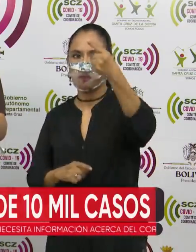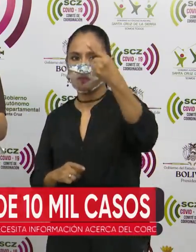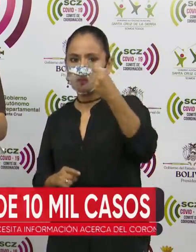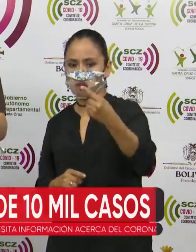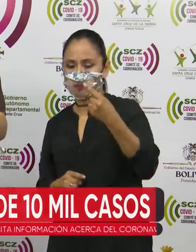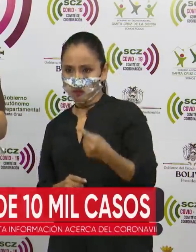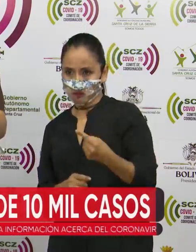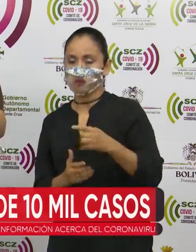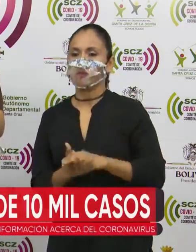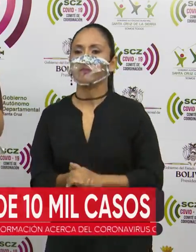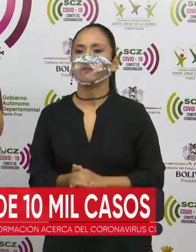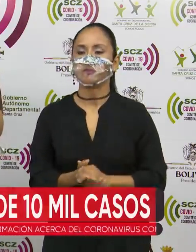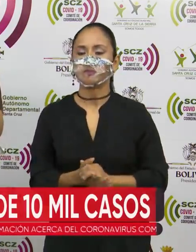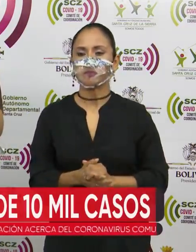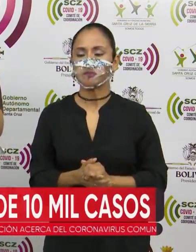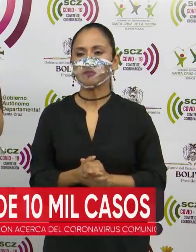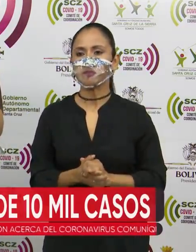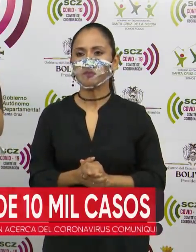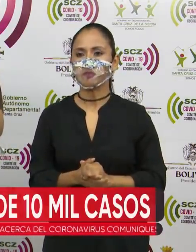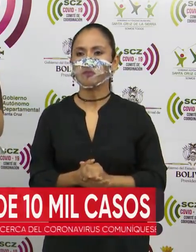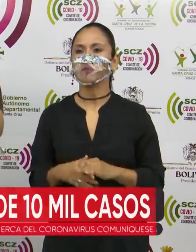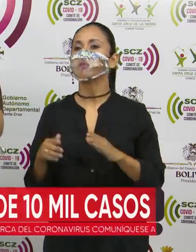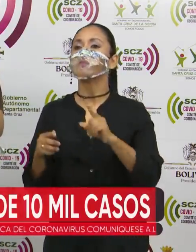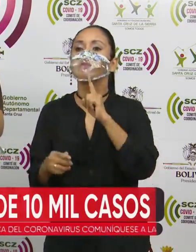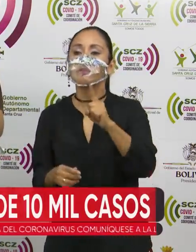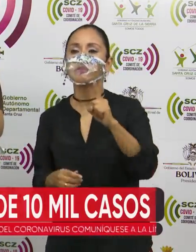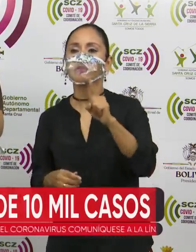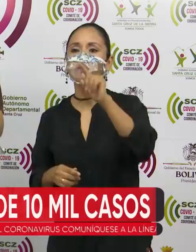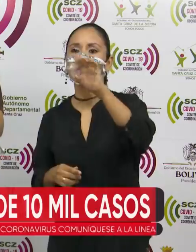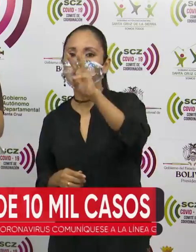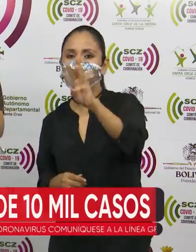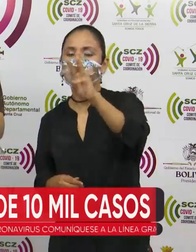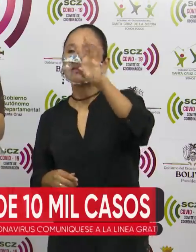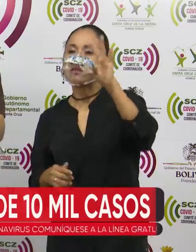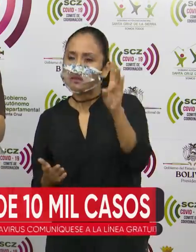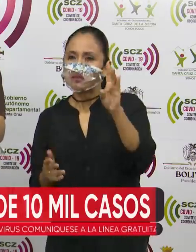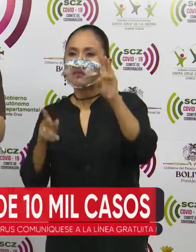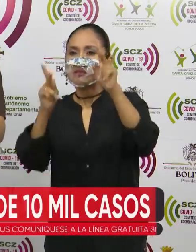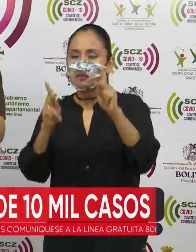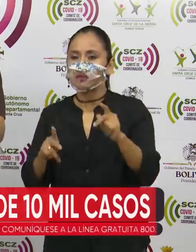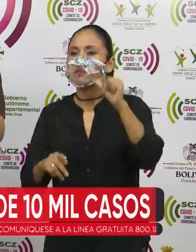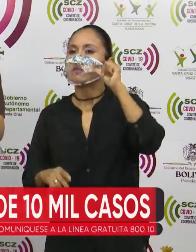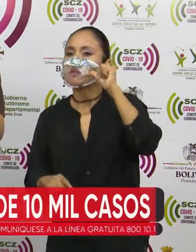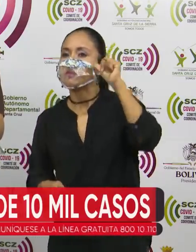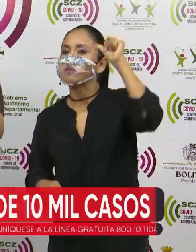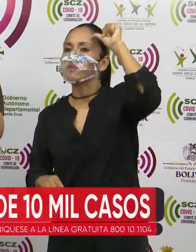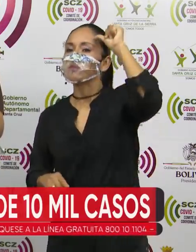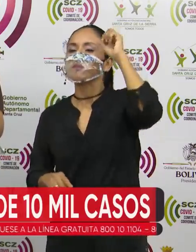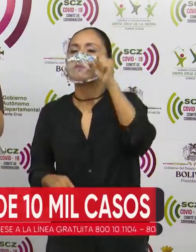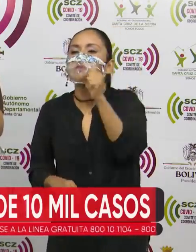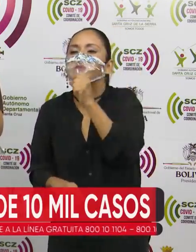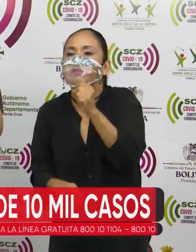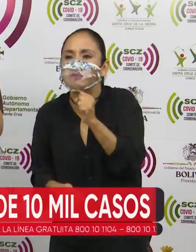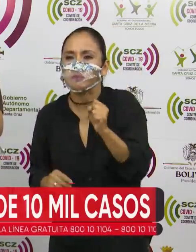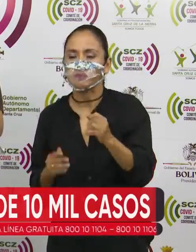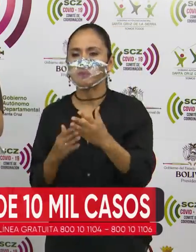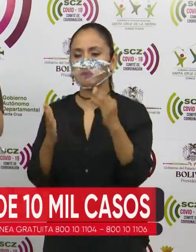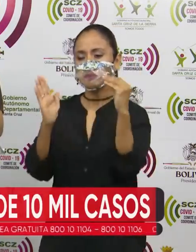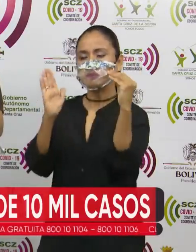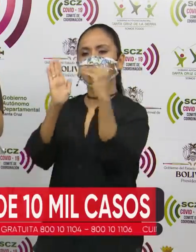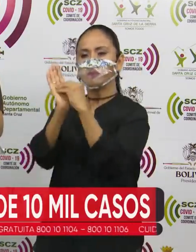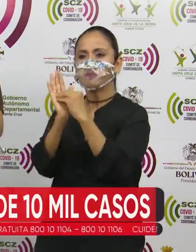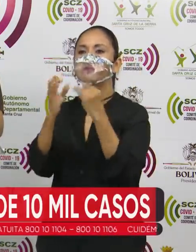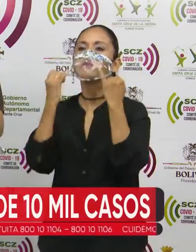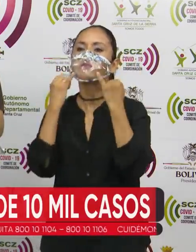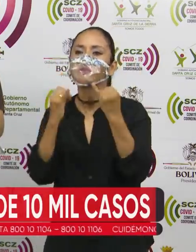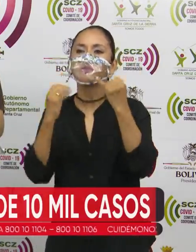respectivamente. Son 67 adultos mayores registrados en